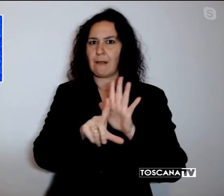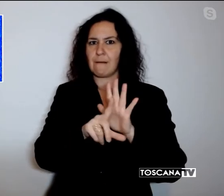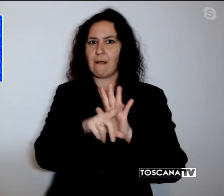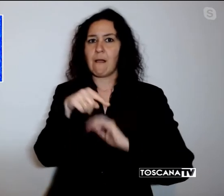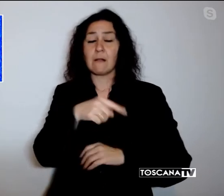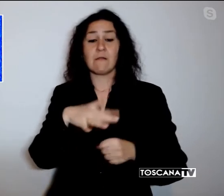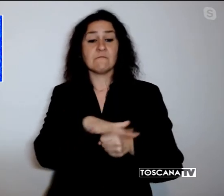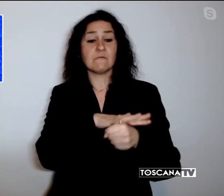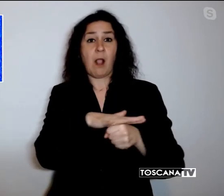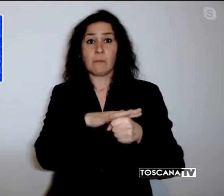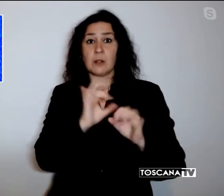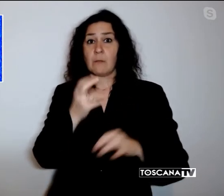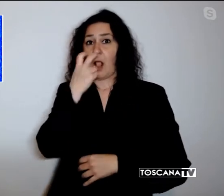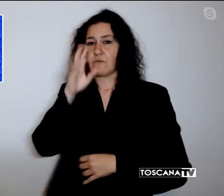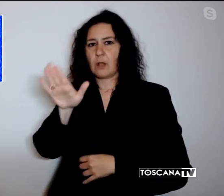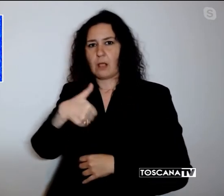legale.